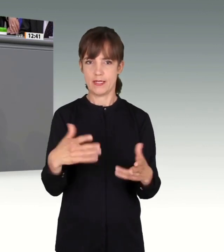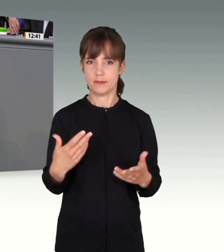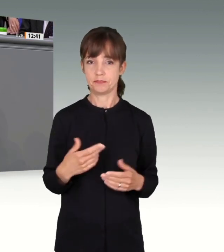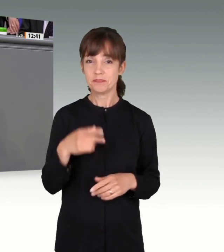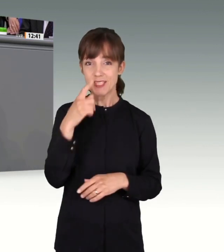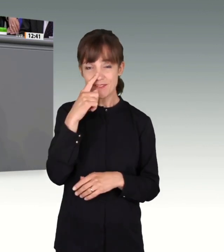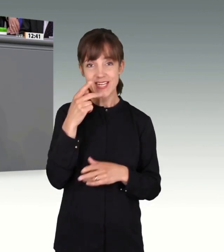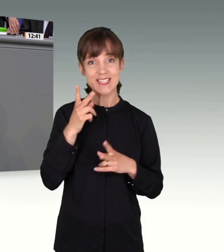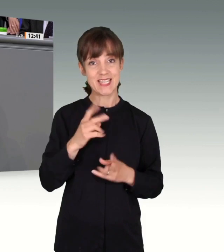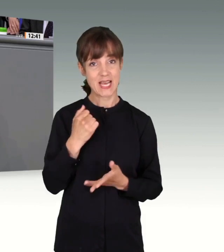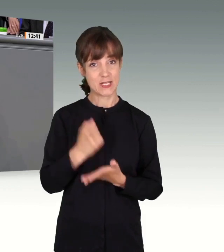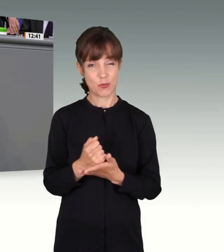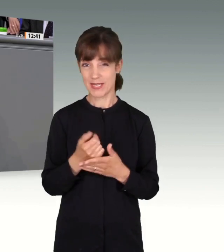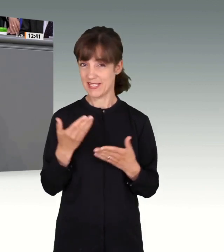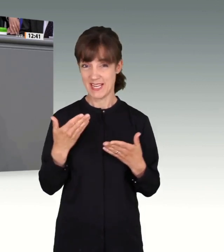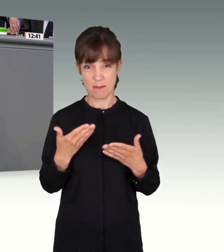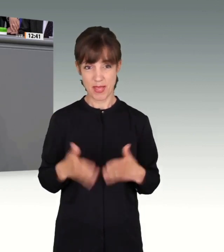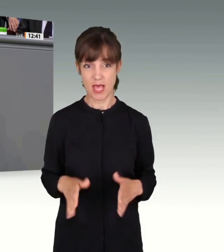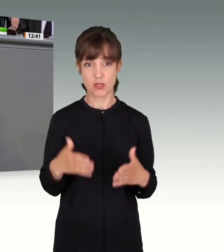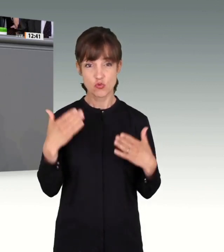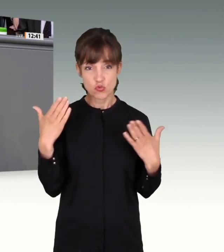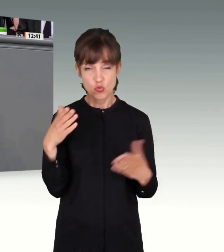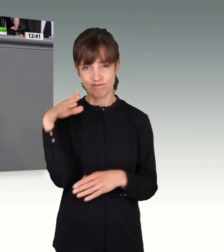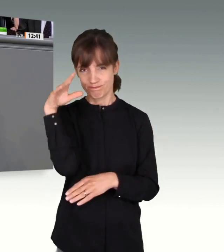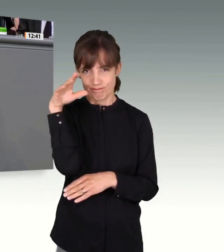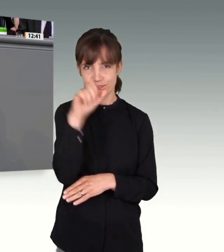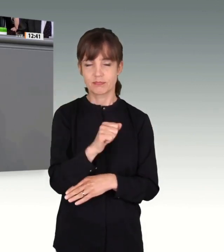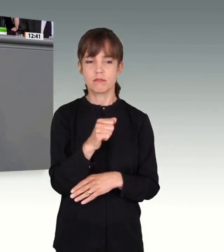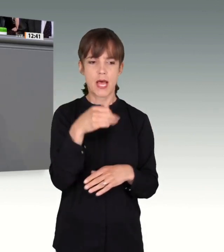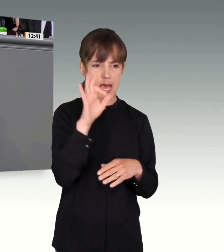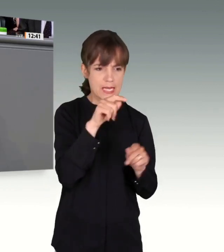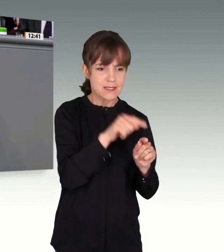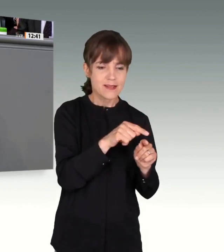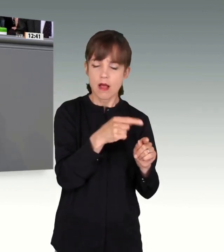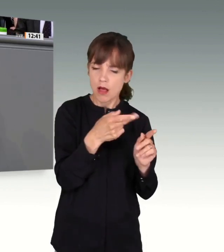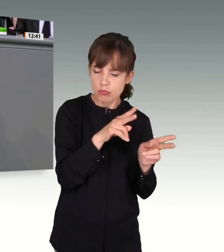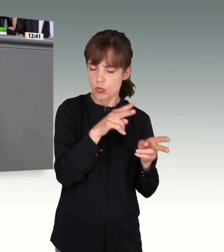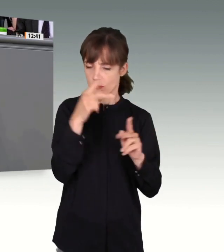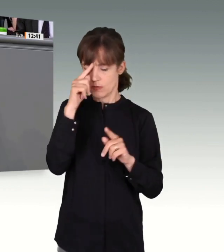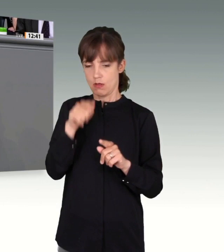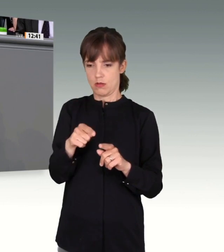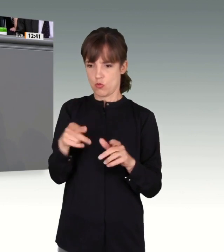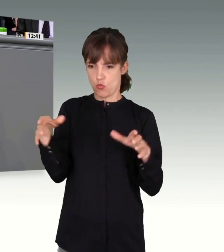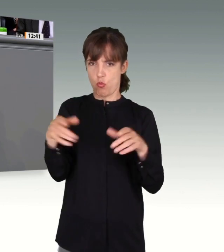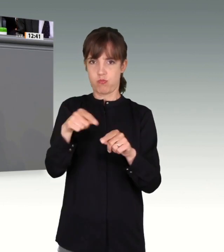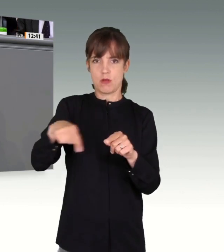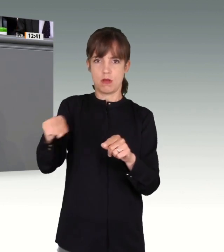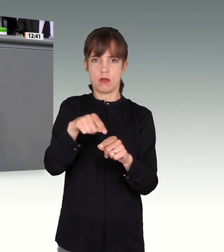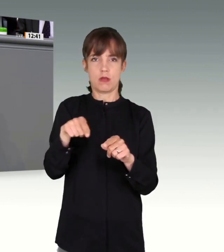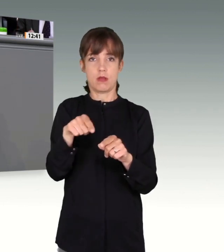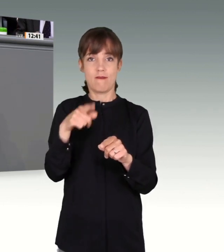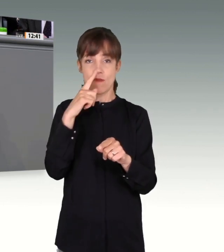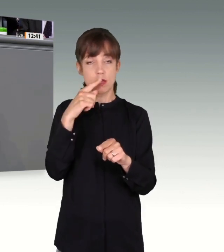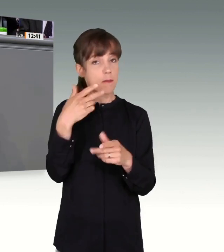Sicherheitsbehörden nicht bereit sind, diese veränderte Perspektive auf terroristische Strukturen einzunehmen, wird die Gefahr nicht